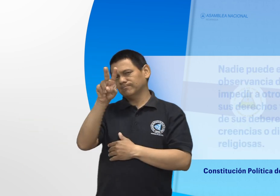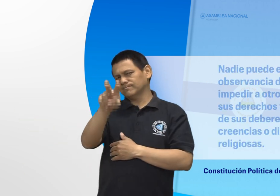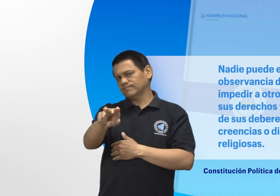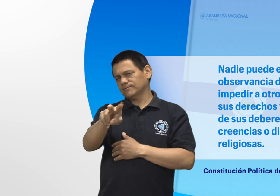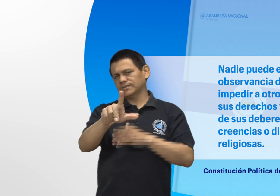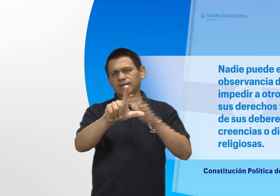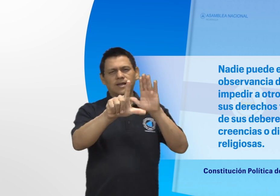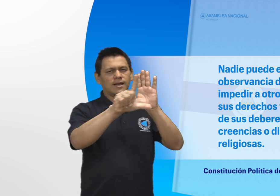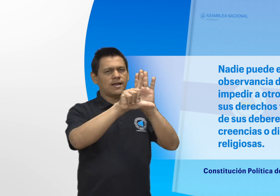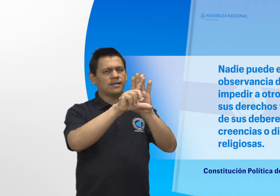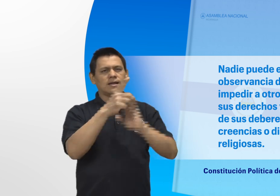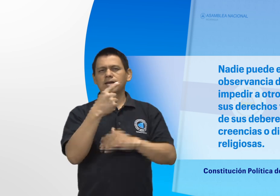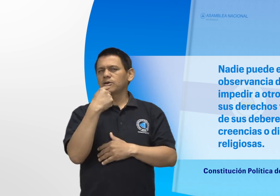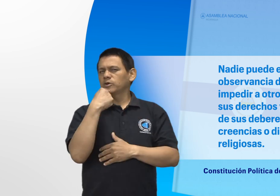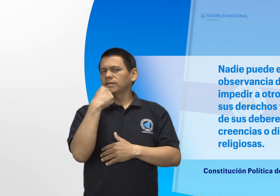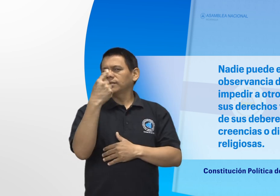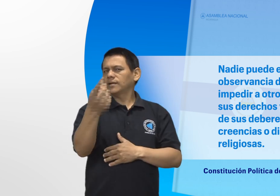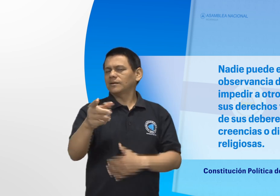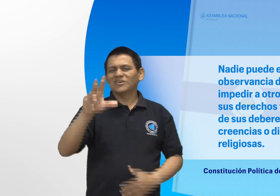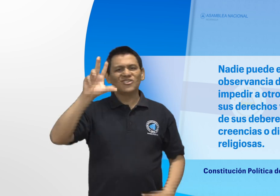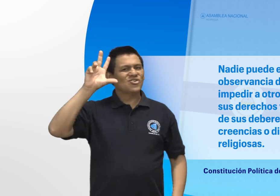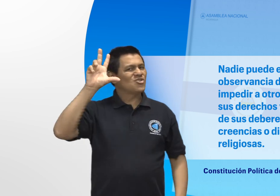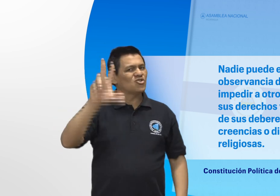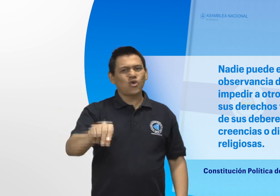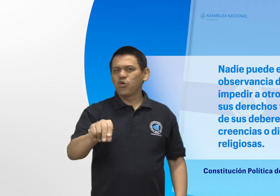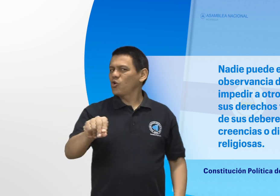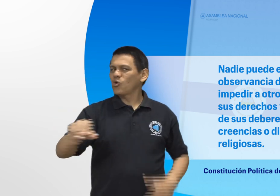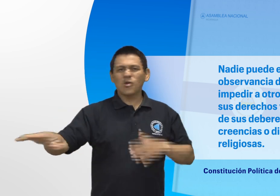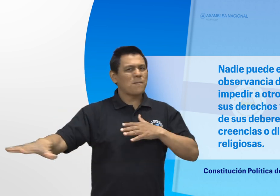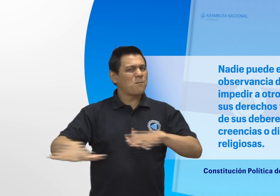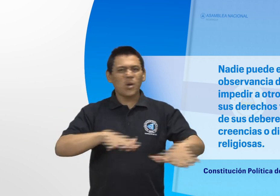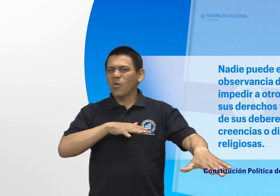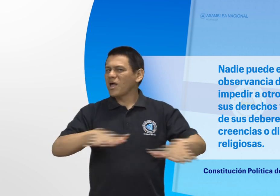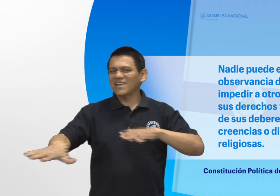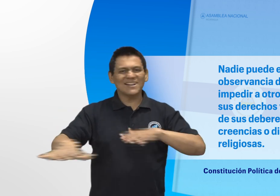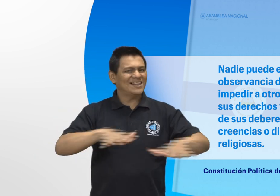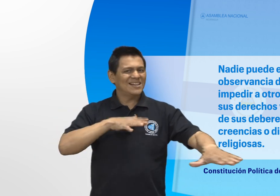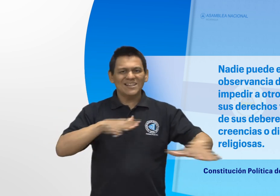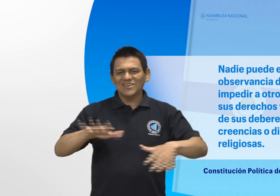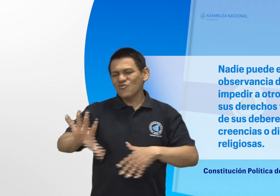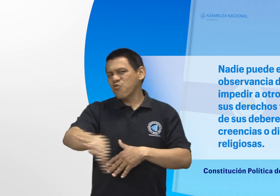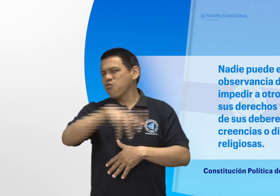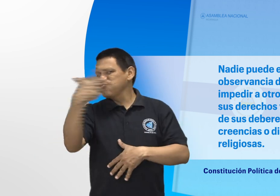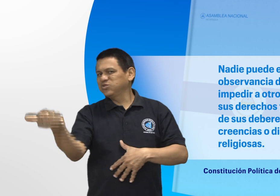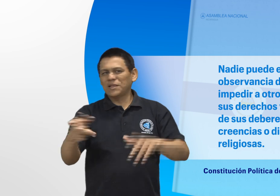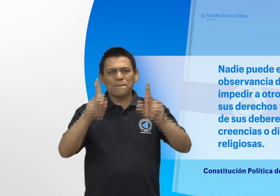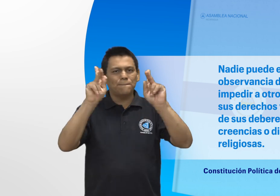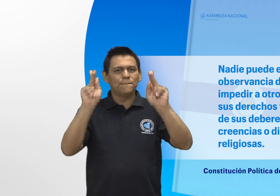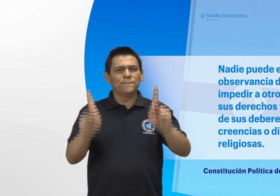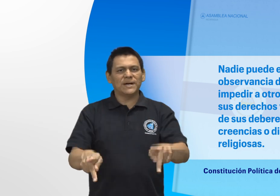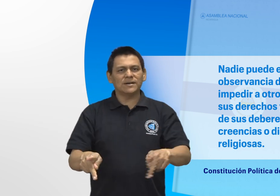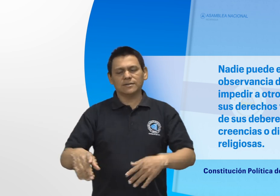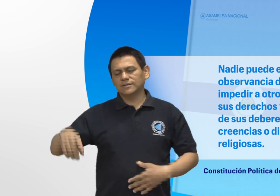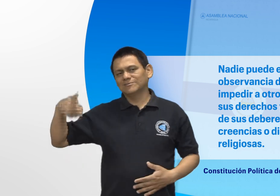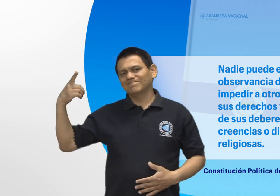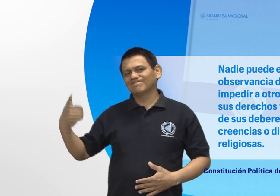Música Nadie puede eludir la observancia de las leyes, ni impedir a otros el